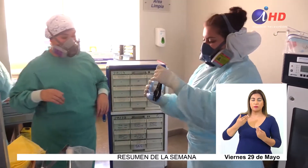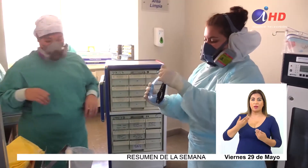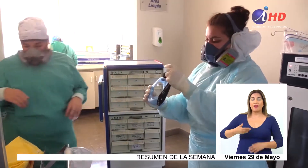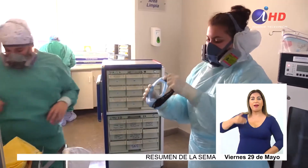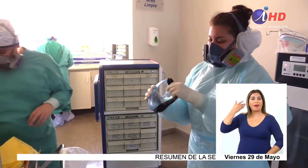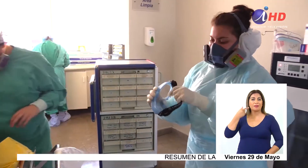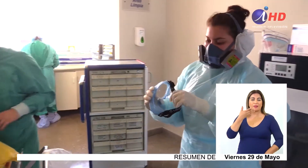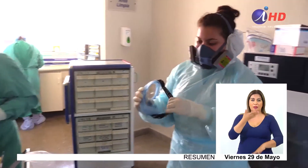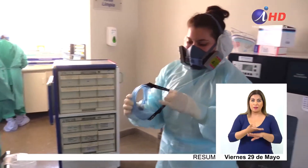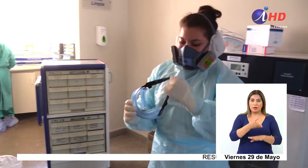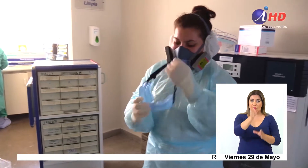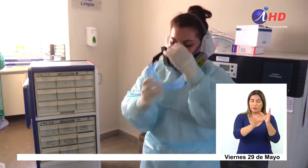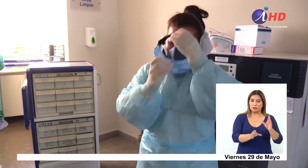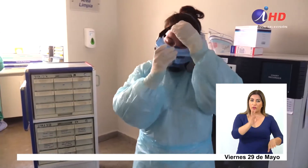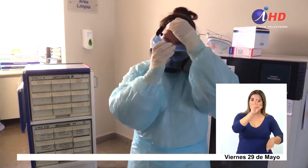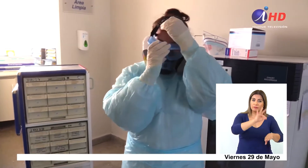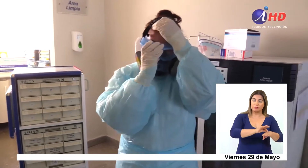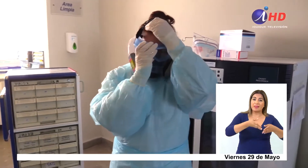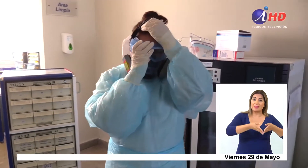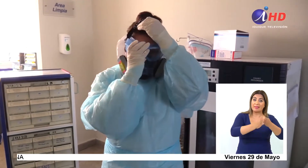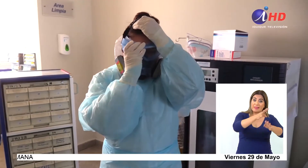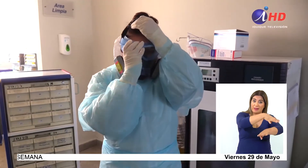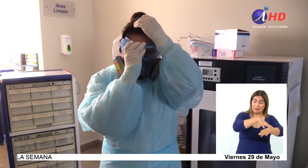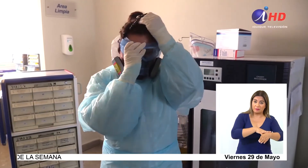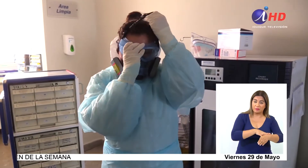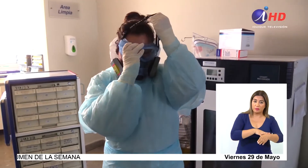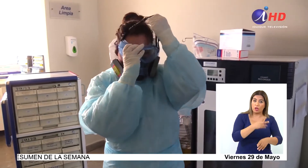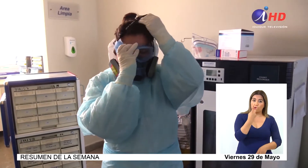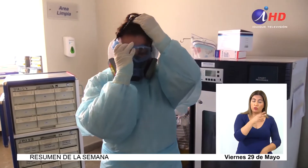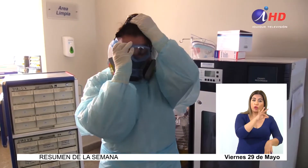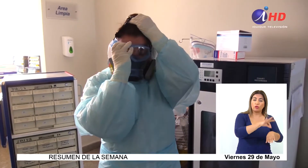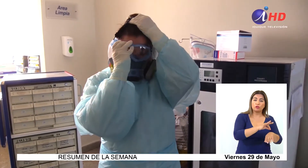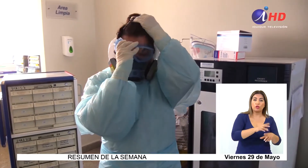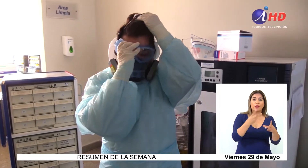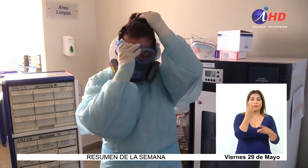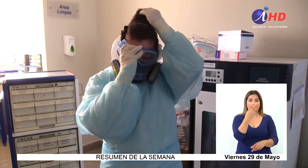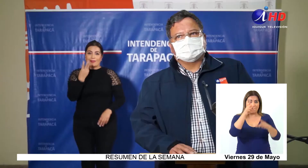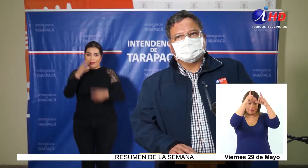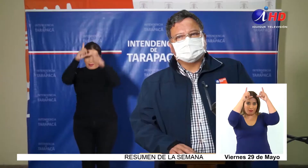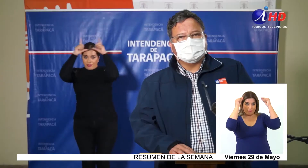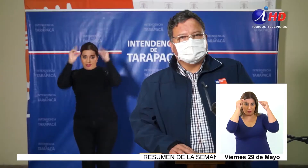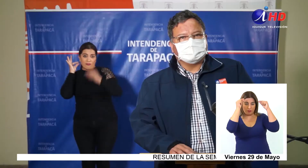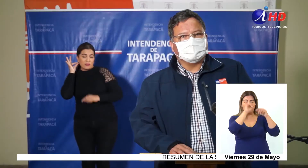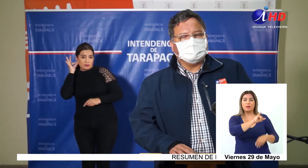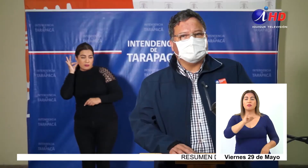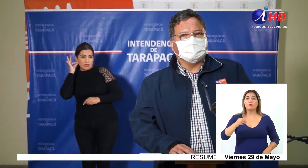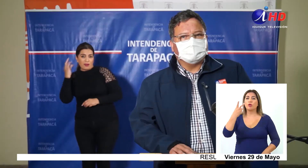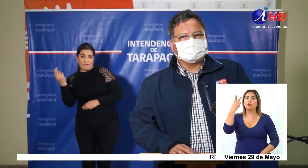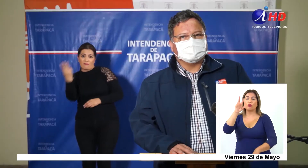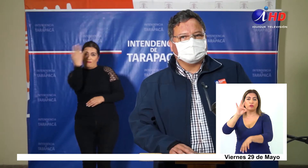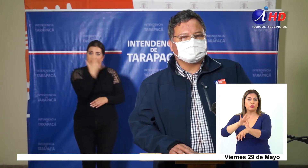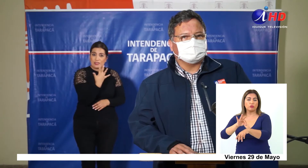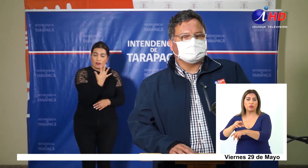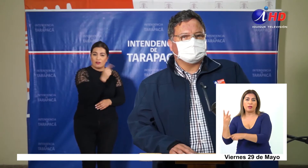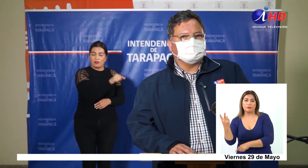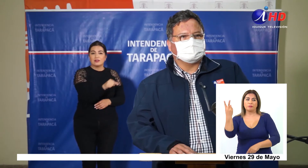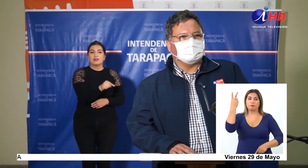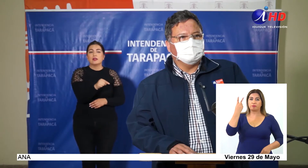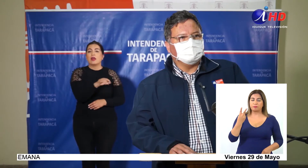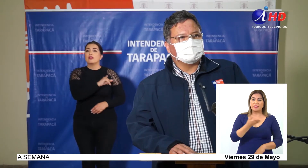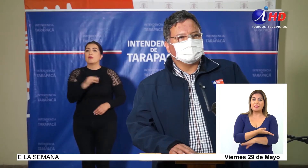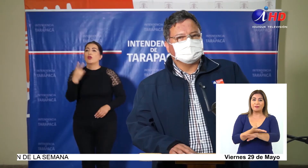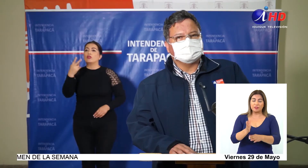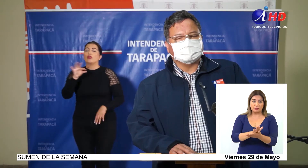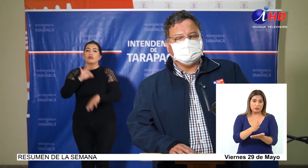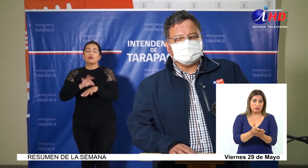anteriormente, llegó personal de la Armada de Chile, dos médicos con tres enfermeras. Posteriormente nos llegó dos médicos más que son del servicio